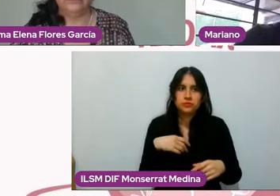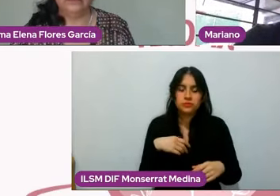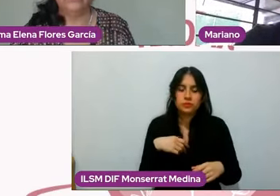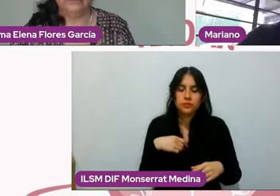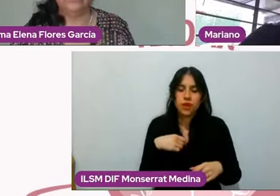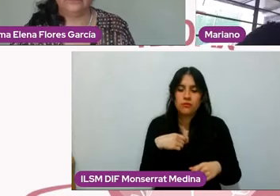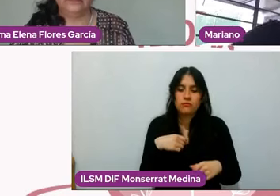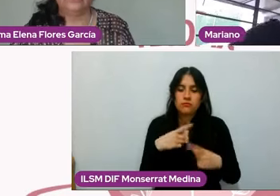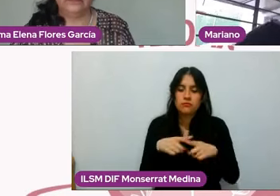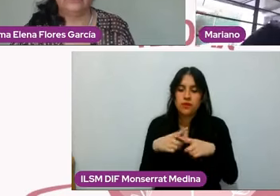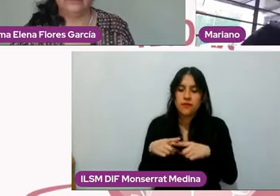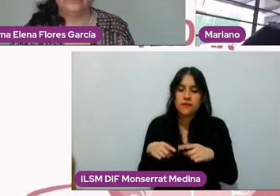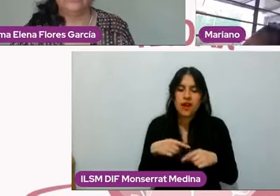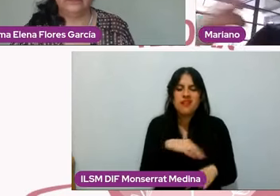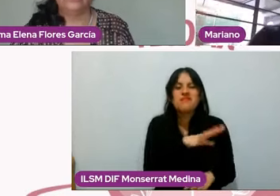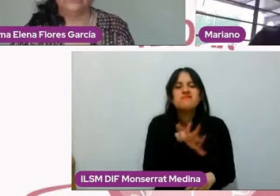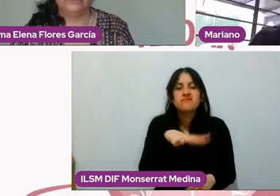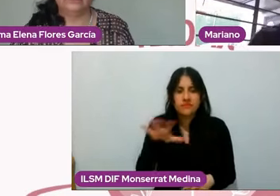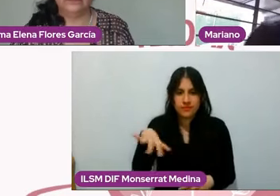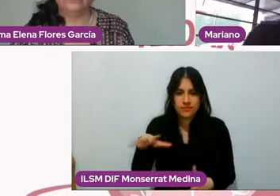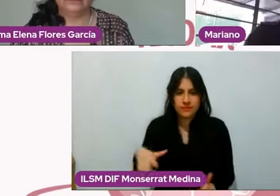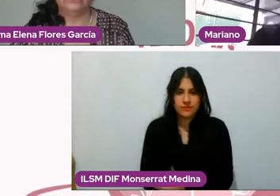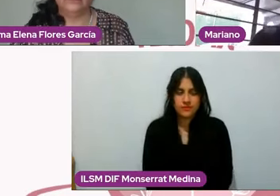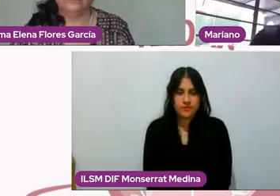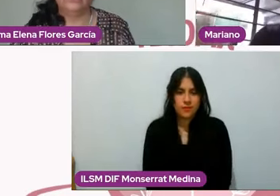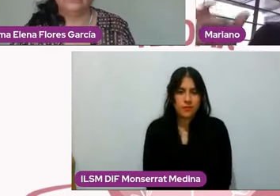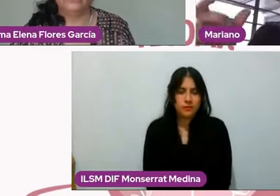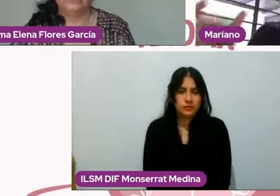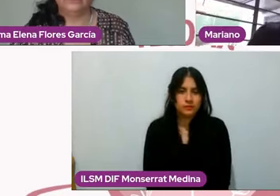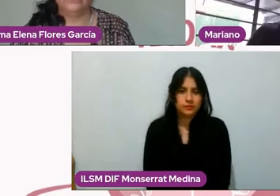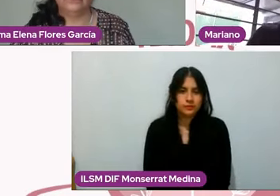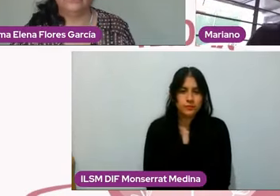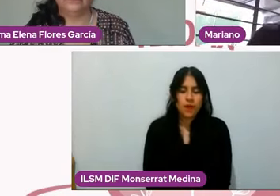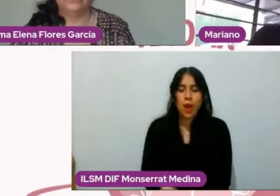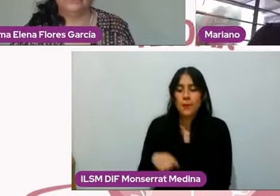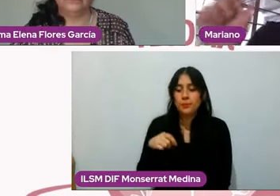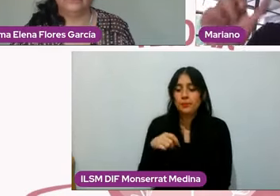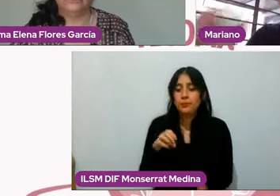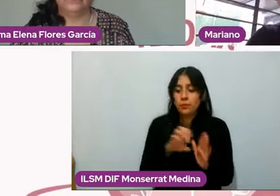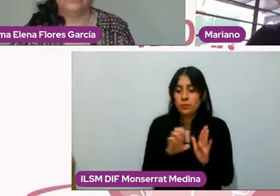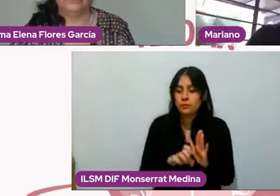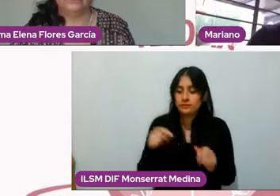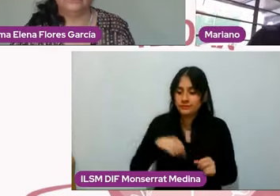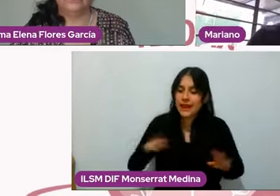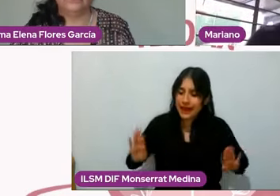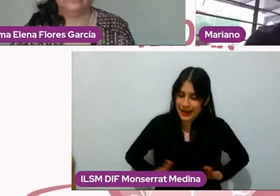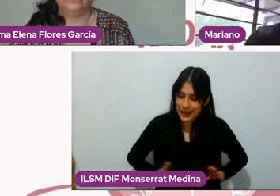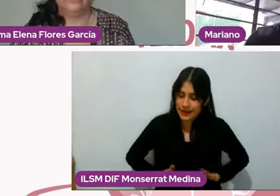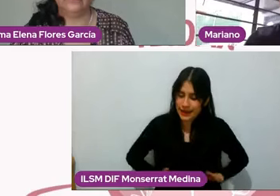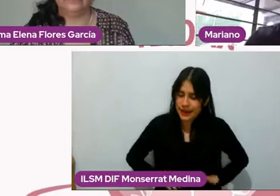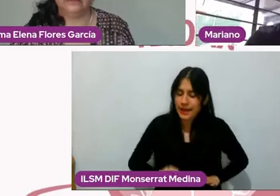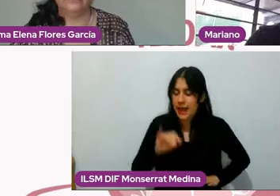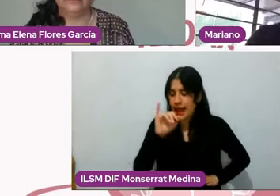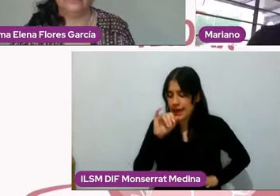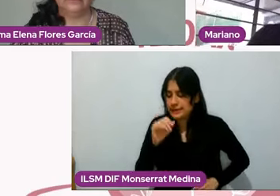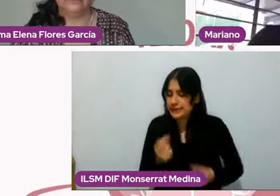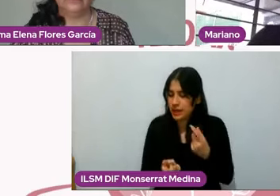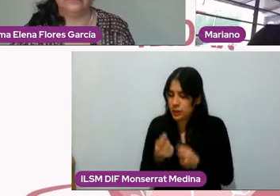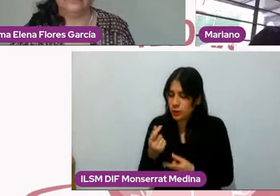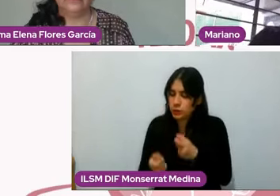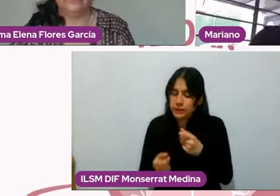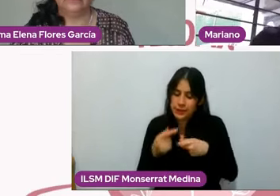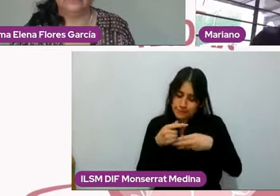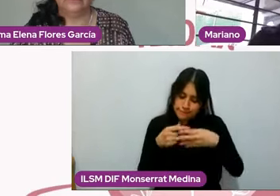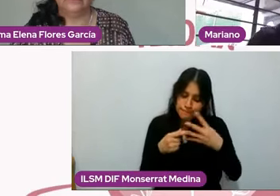claramente. Por supuesto que si hablamos como en este caso del tema de la pareja habrá ciertos puntos en específico porque la